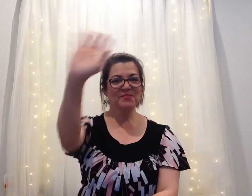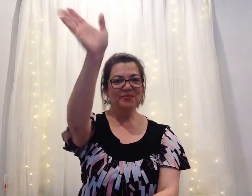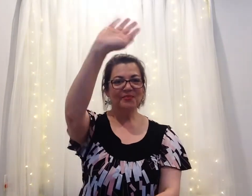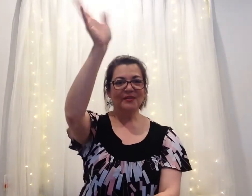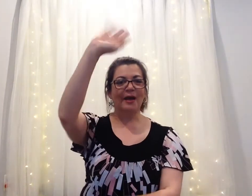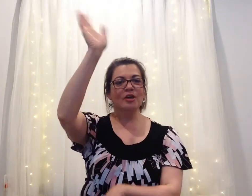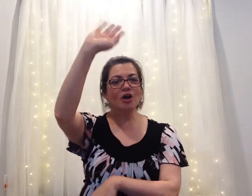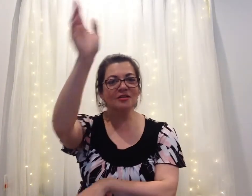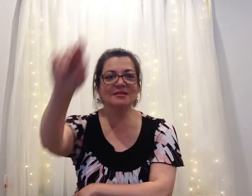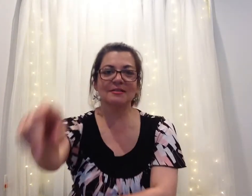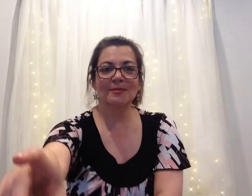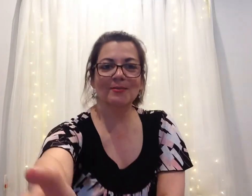¡Adiós!